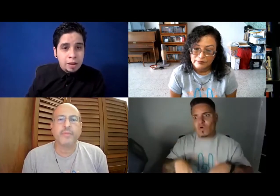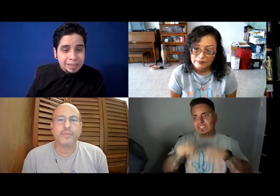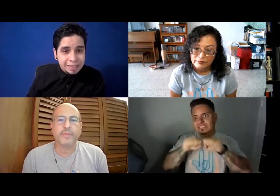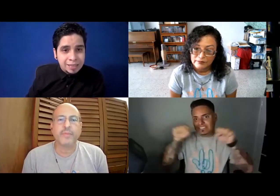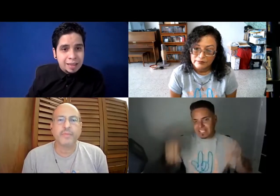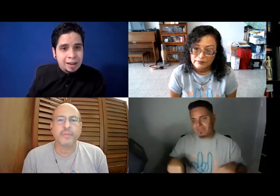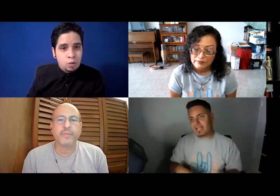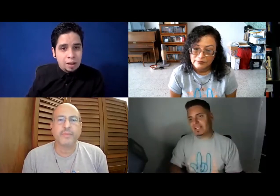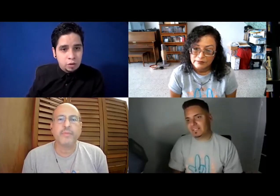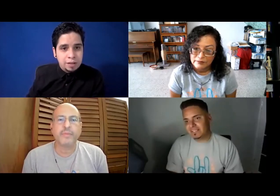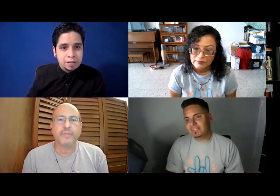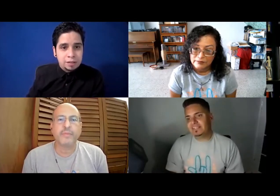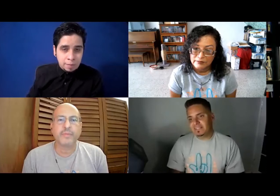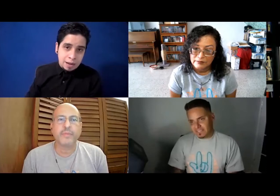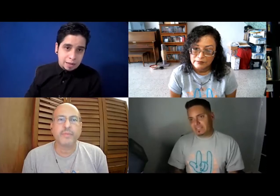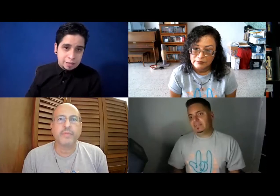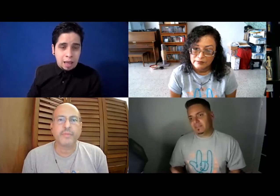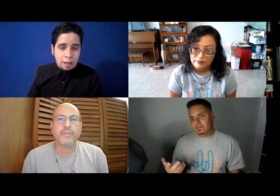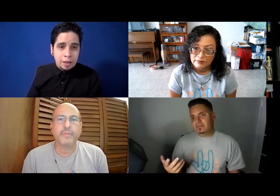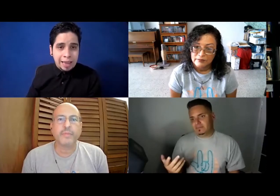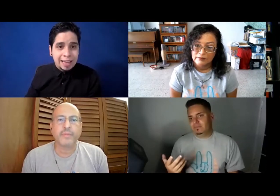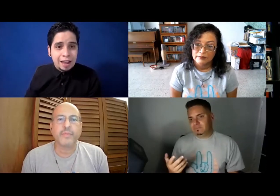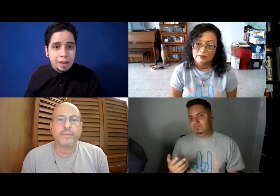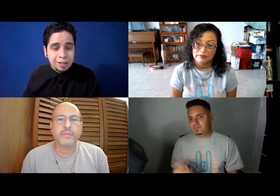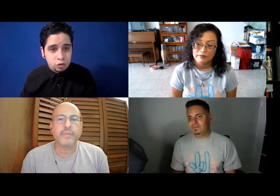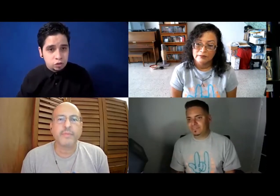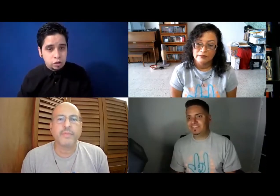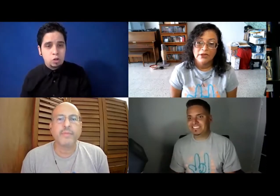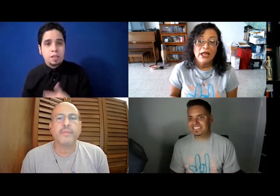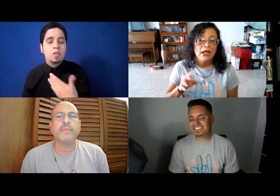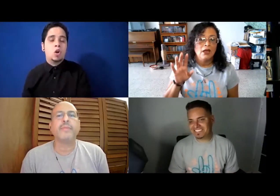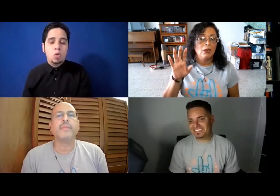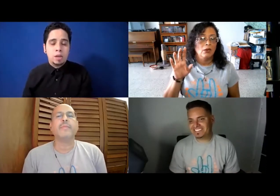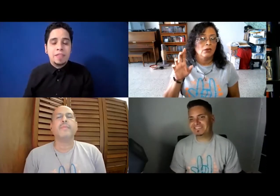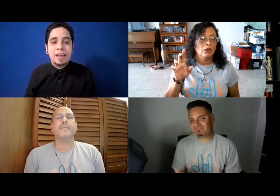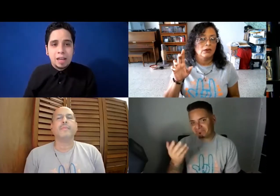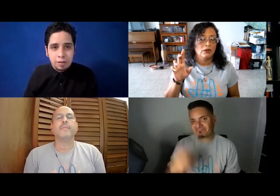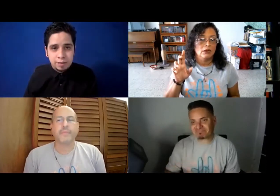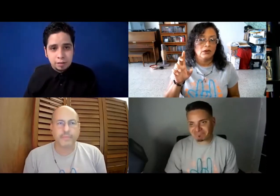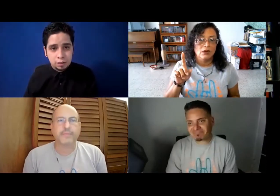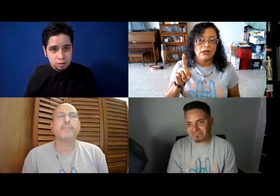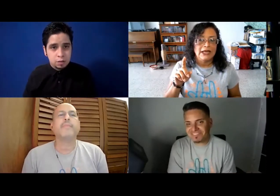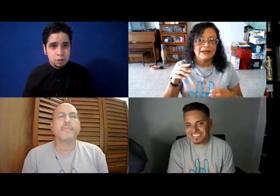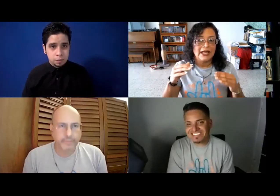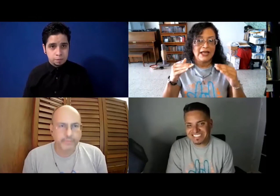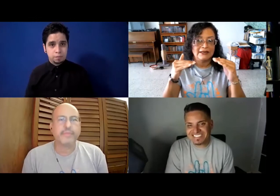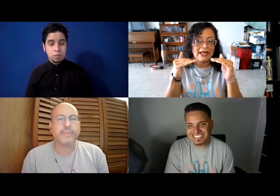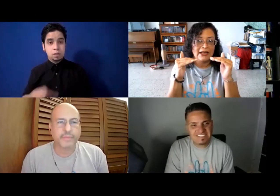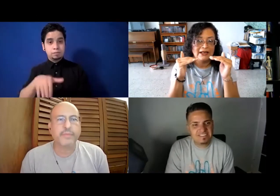entiendan que la educación y el sistema es la que está errando en esta situación, que no están dando el acomodo de manera que debe ser. Y esta es la